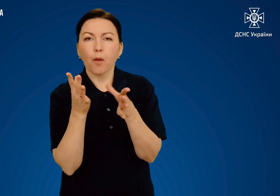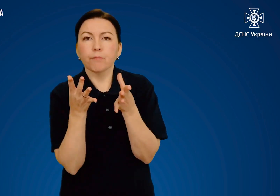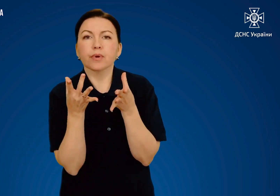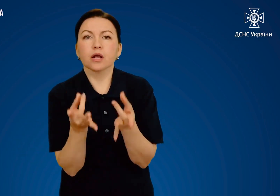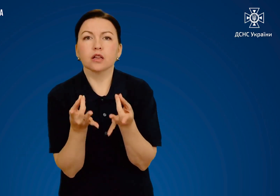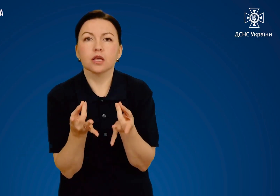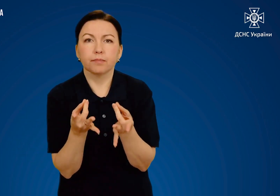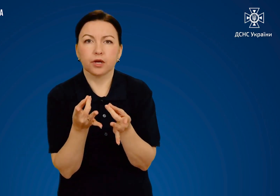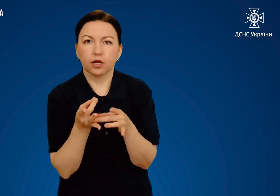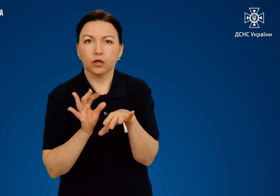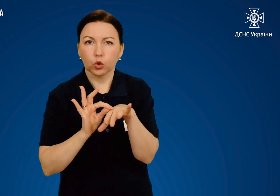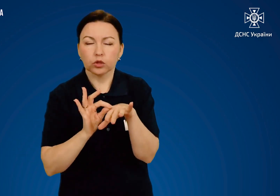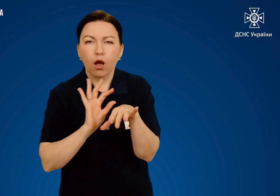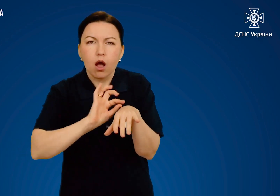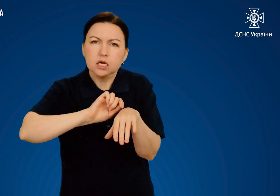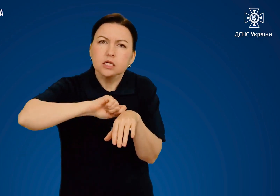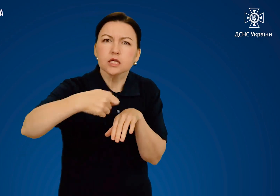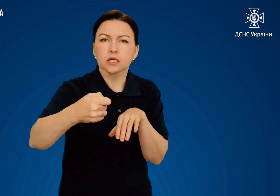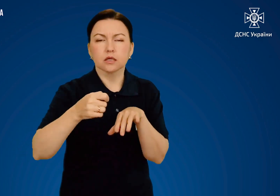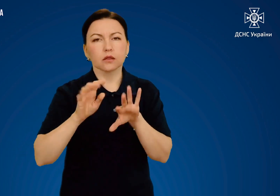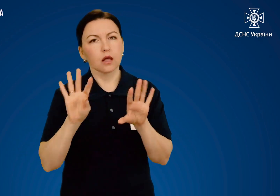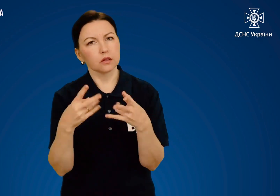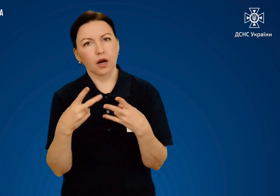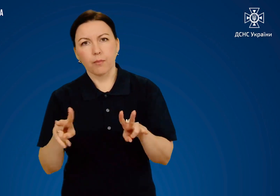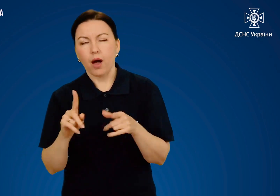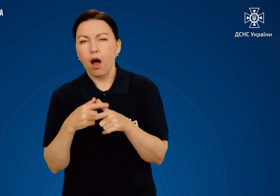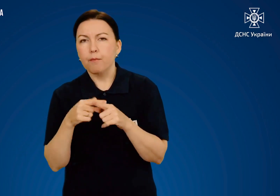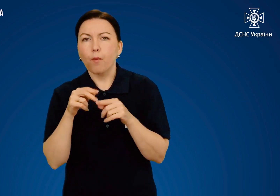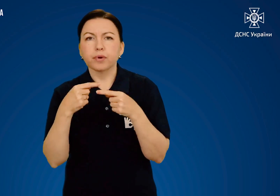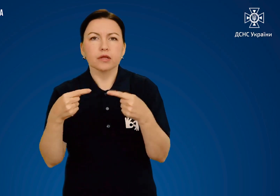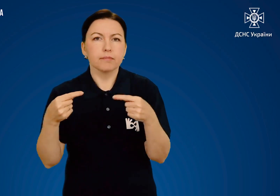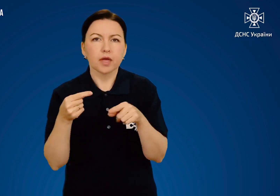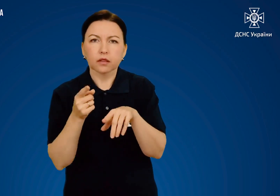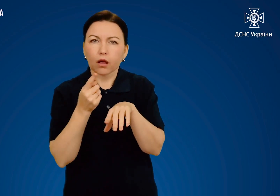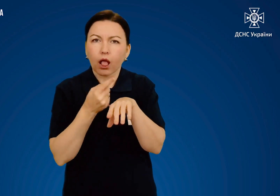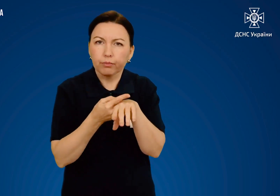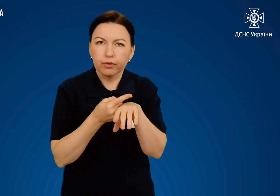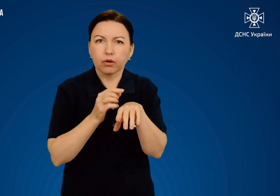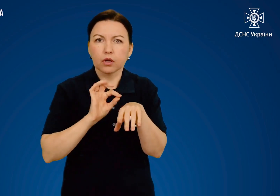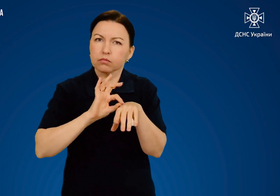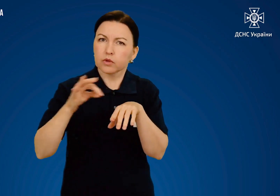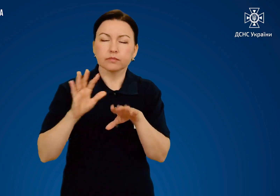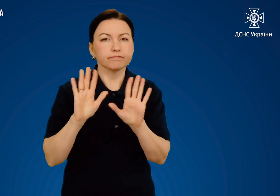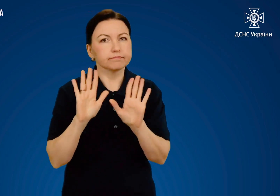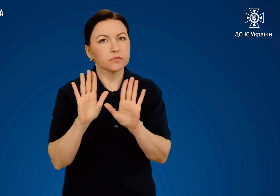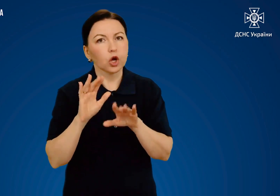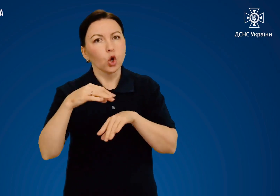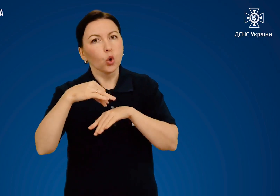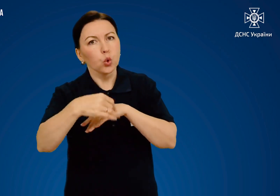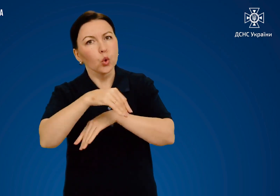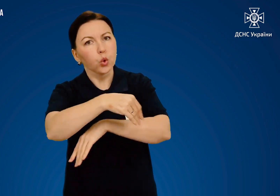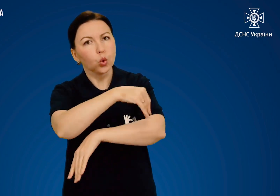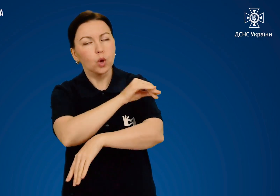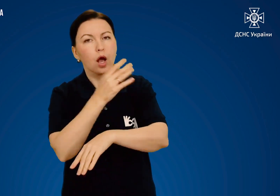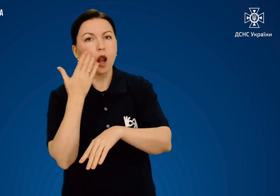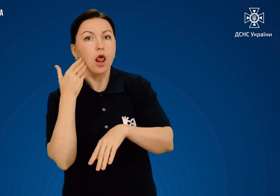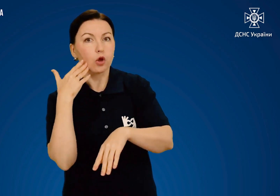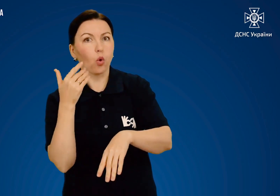відривайте прилиплі до тіла частини одягу і предметів. Видаляйте тільки ті